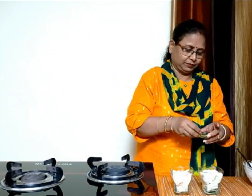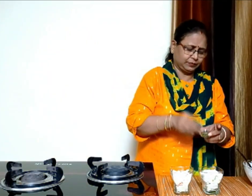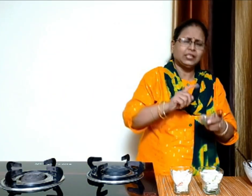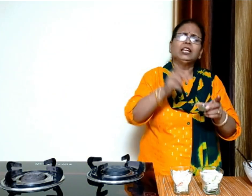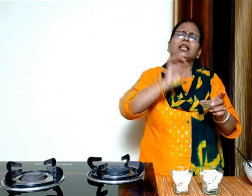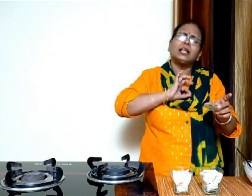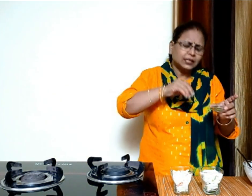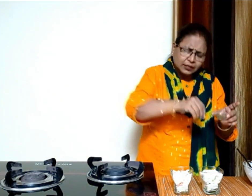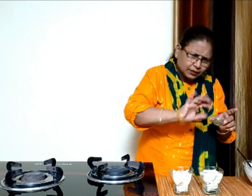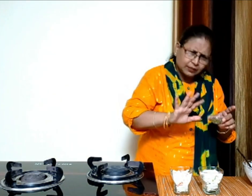यह अप्शनल है